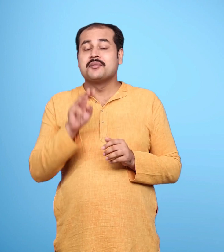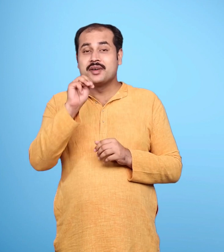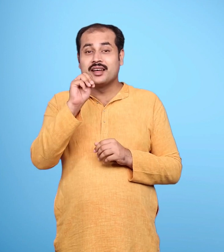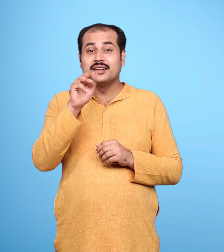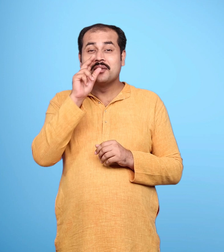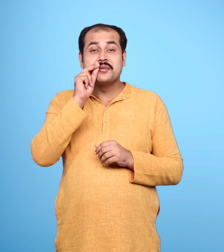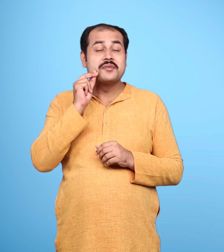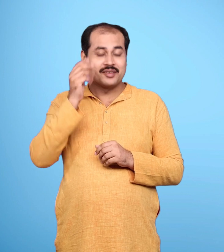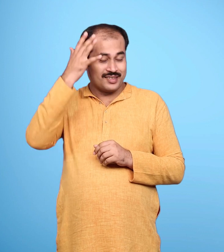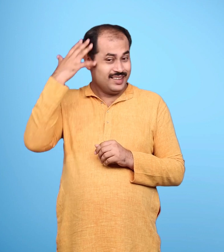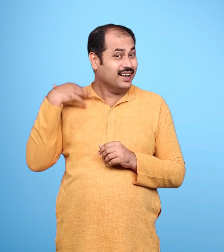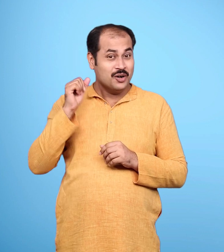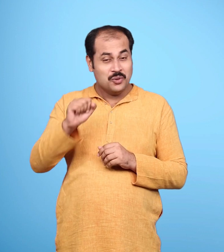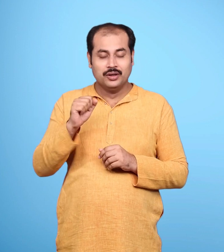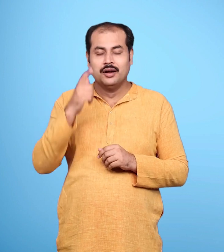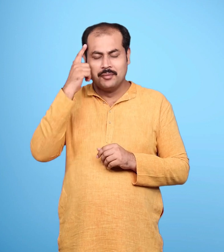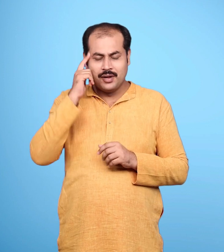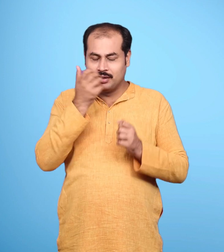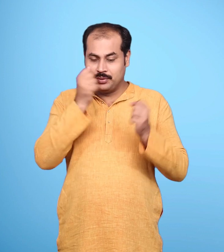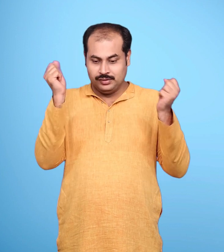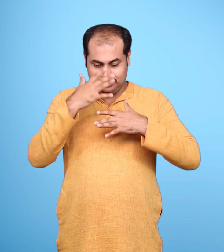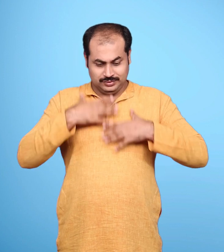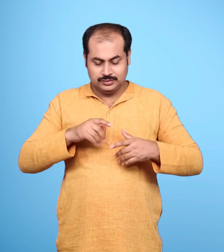मायावी मारीच की पूरी चाल उनके सामने खुल गई